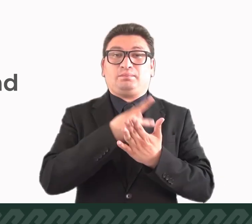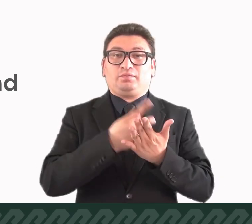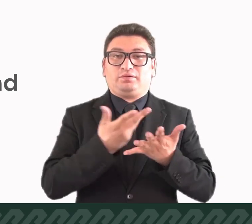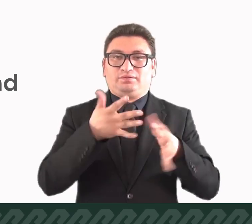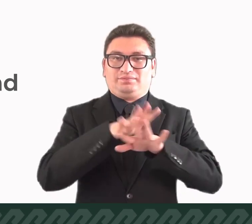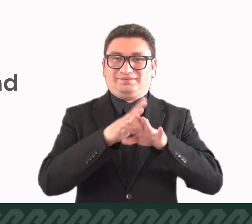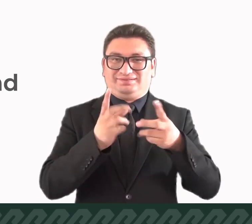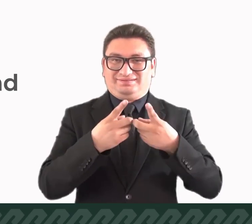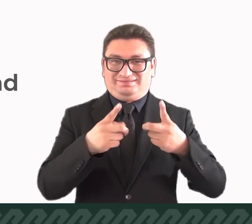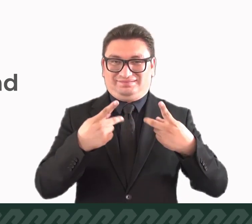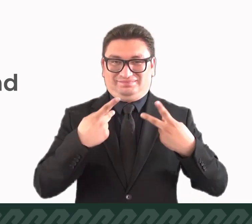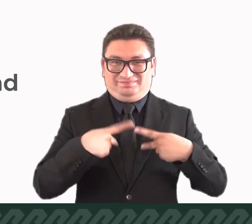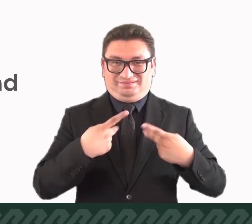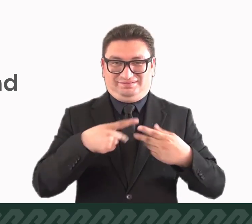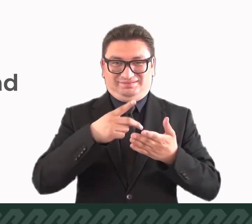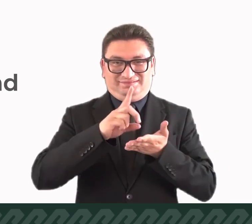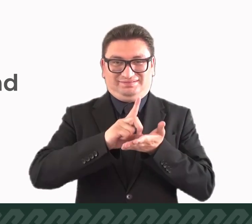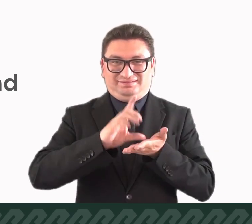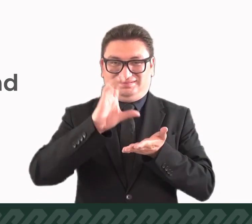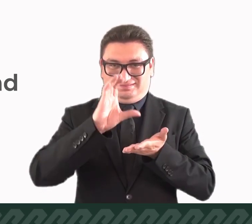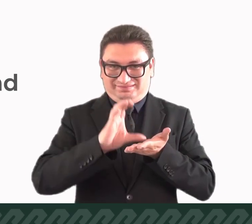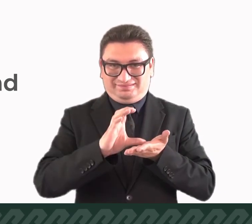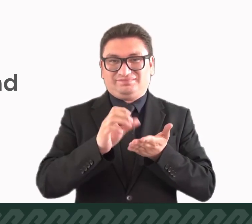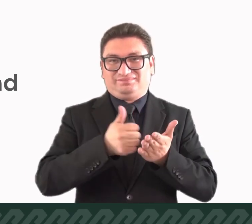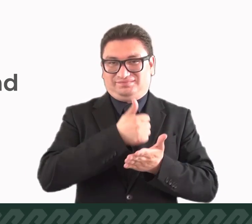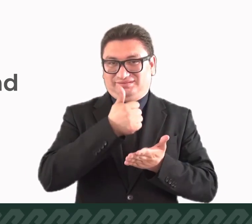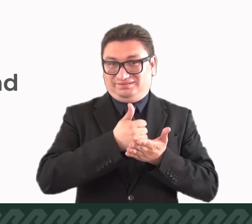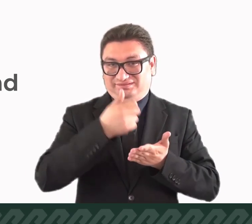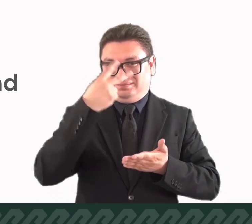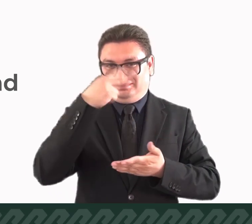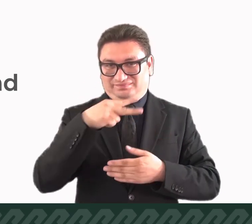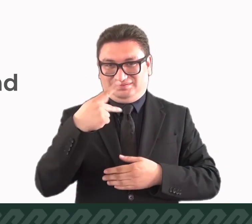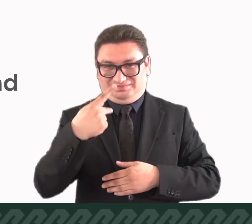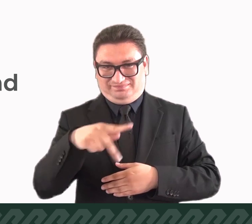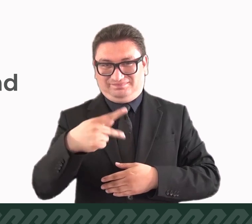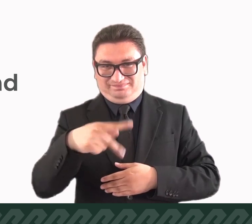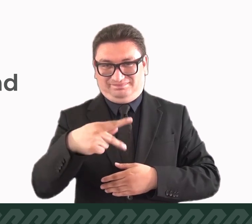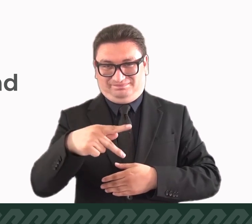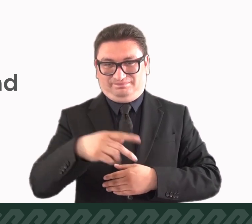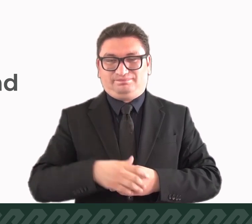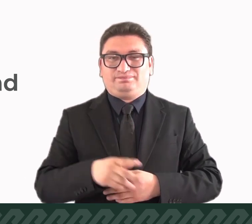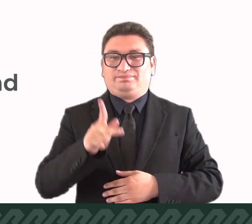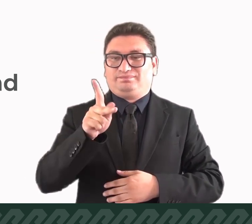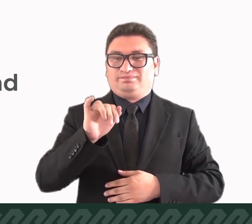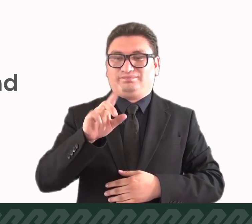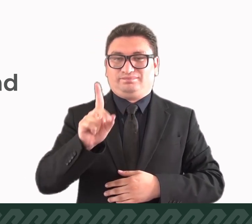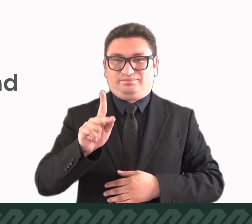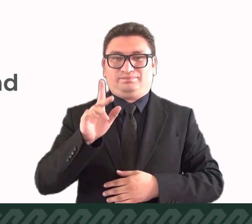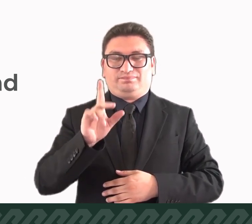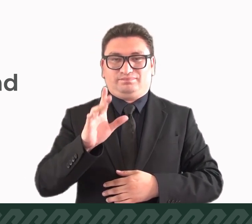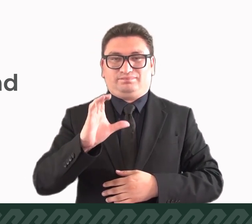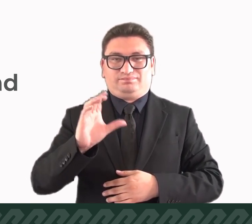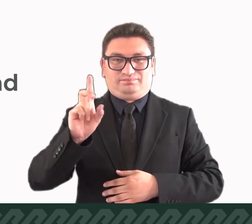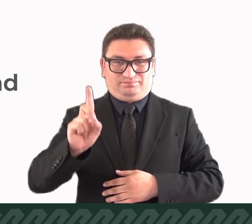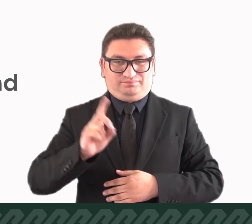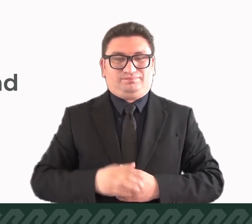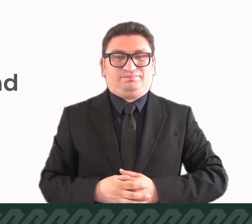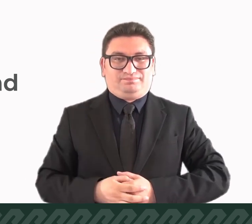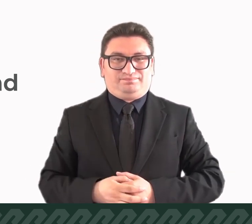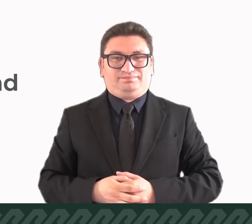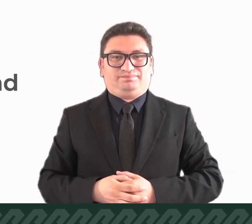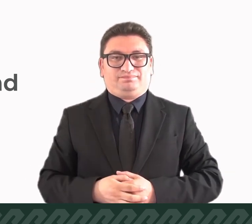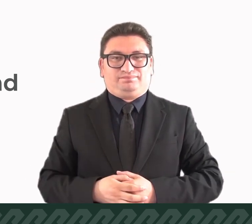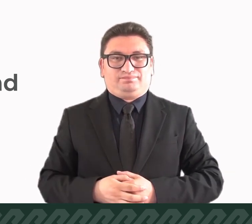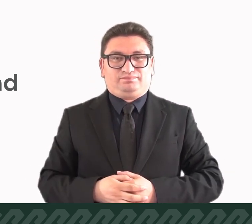Programa para la Integración al Desarrollo de las Personas con Discapacidad de la Ciudad de México, PIT-PCD.